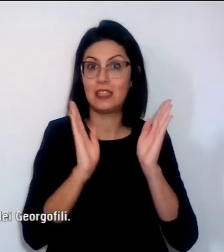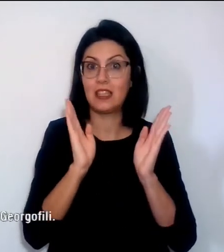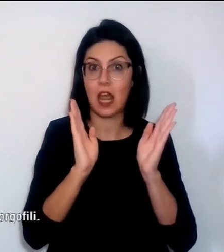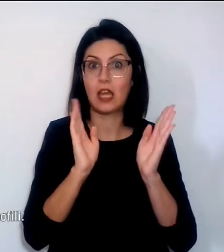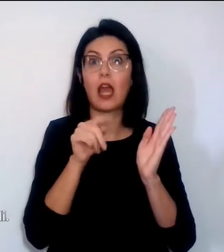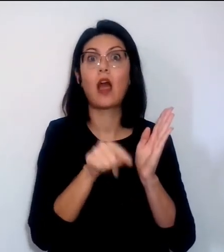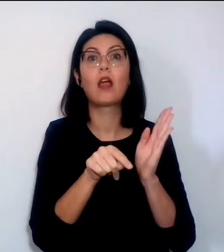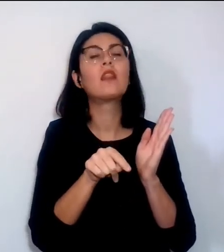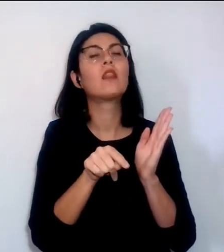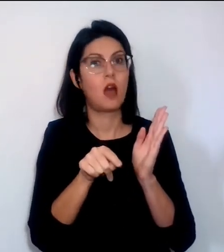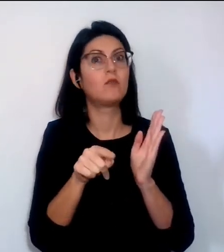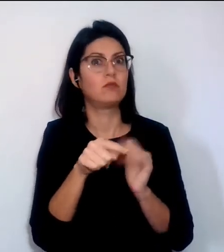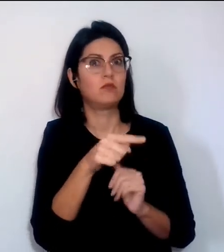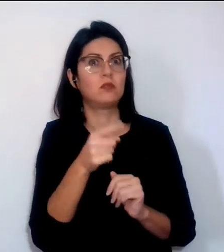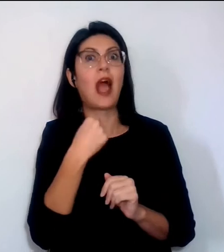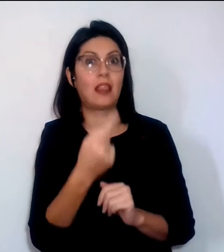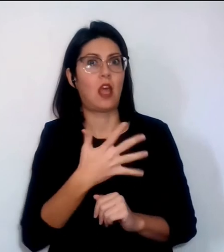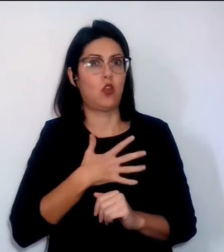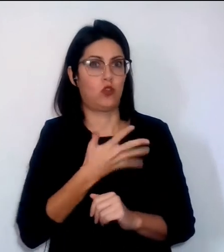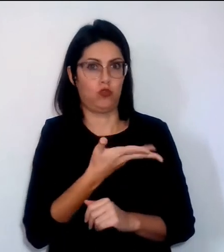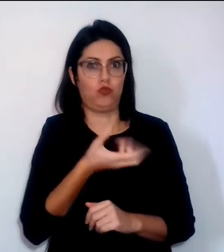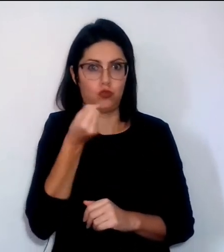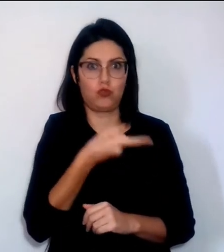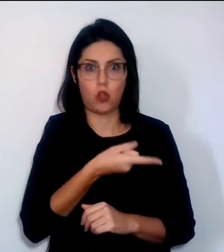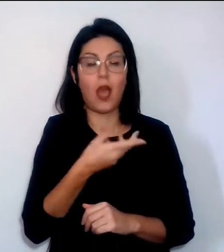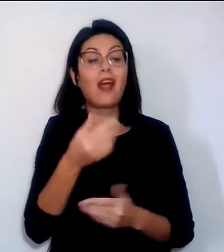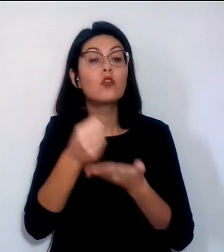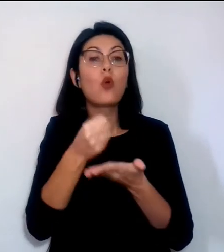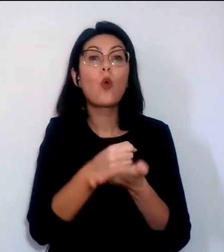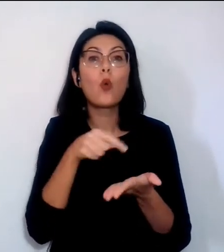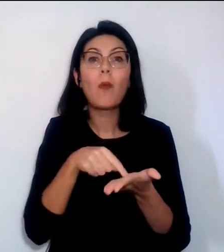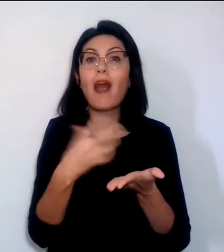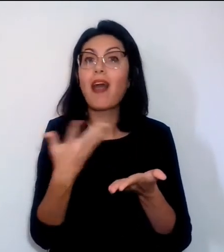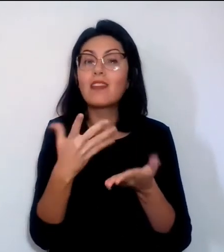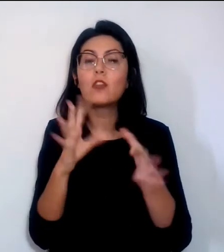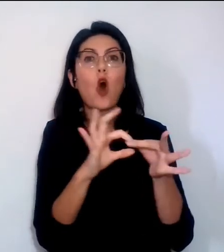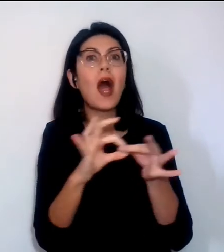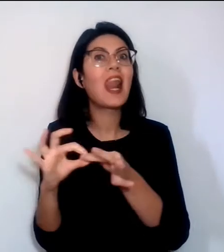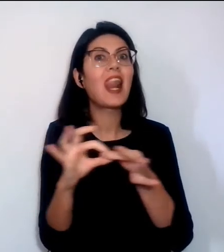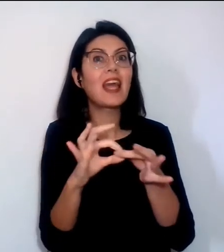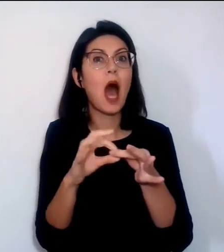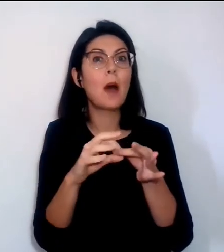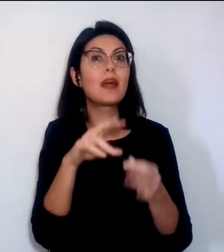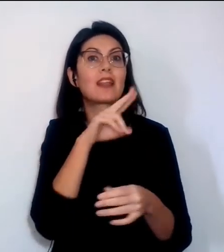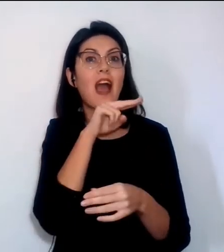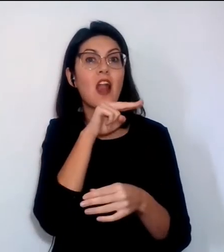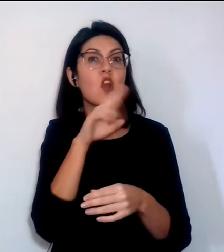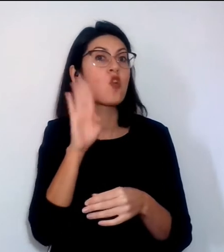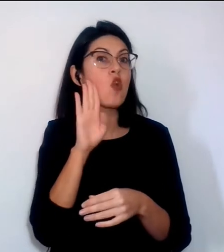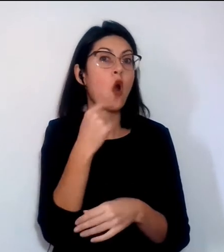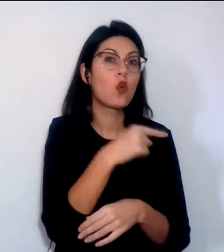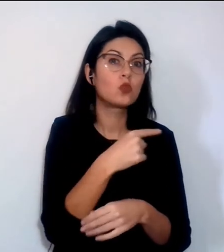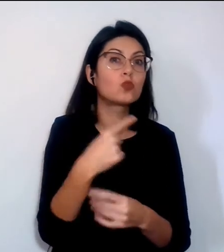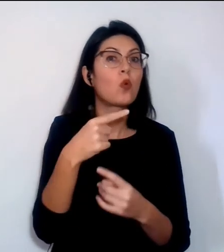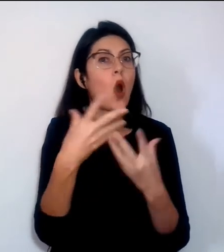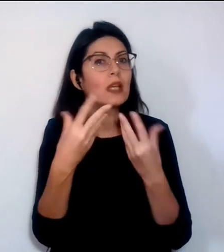possedere. Un documento che attesterebbe il legame tra suo nonno e Silvio Berlusconi.